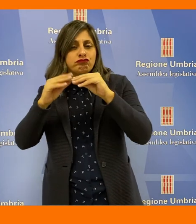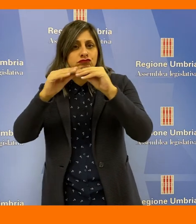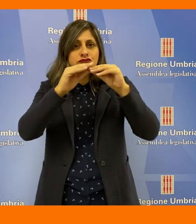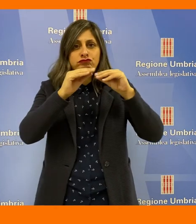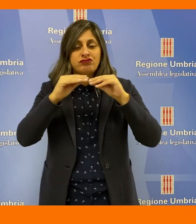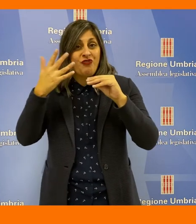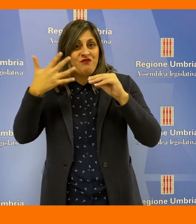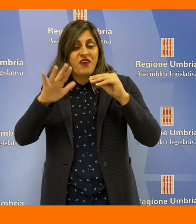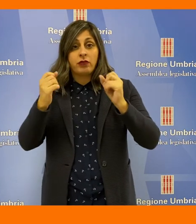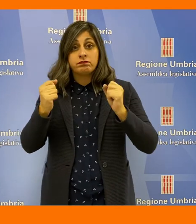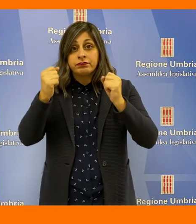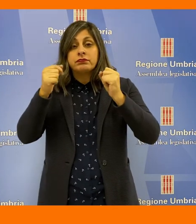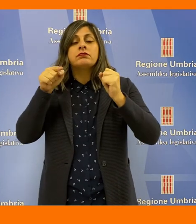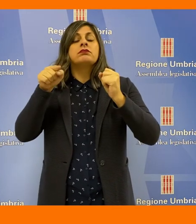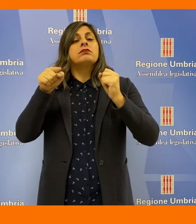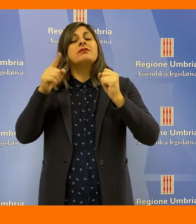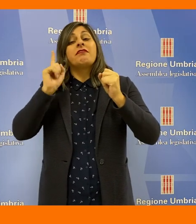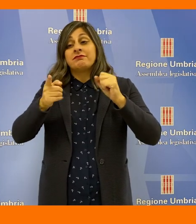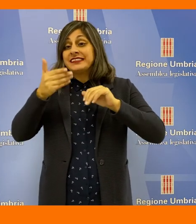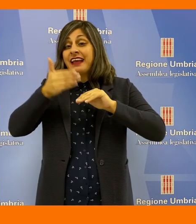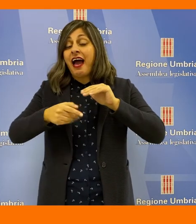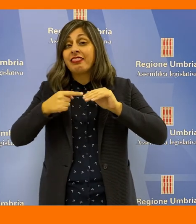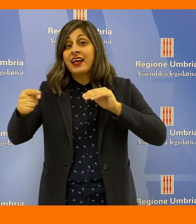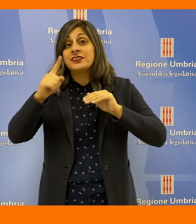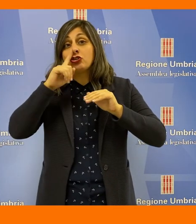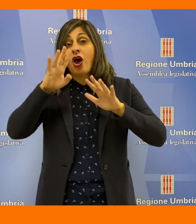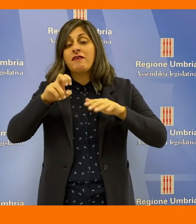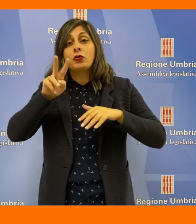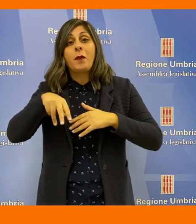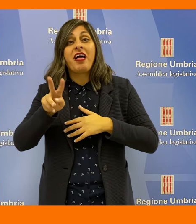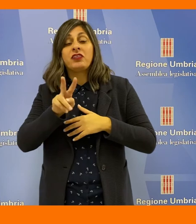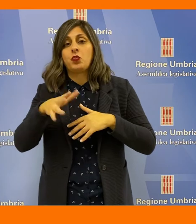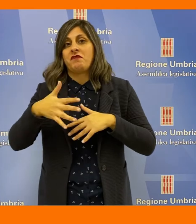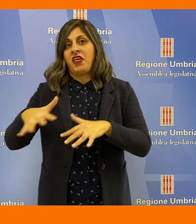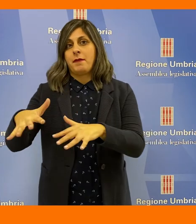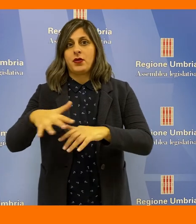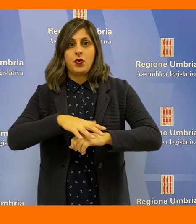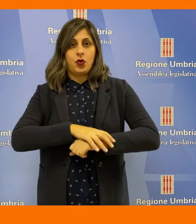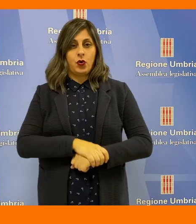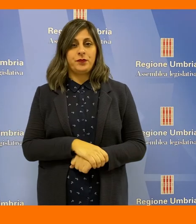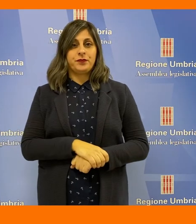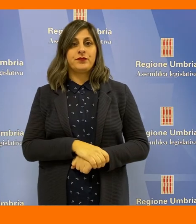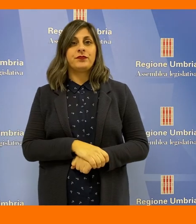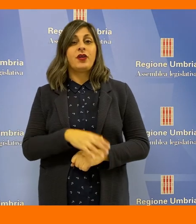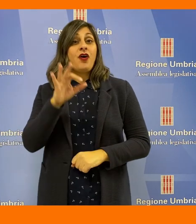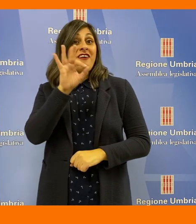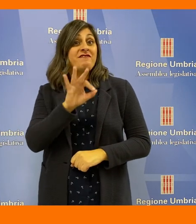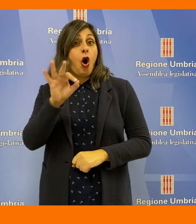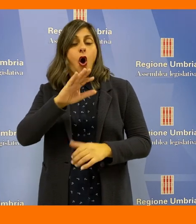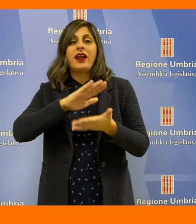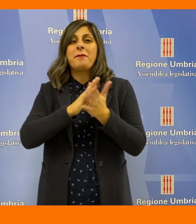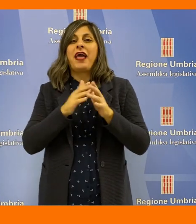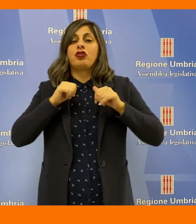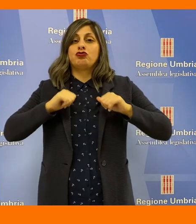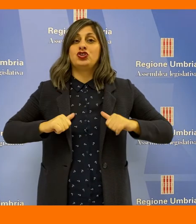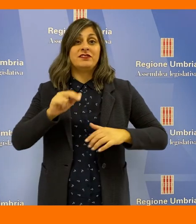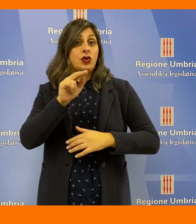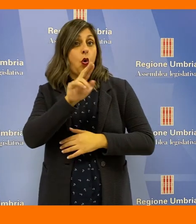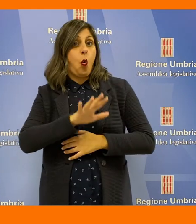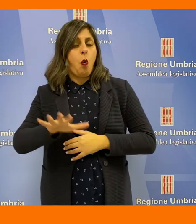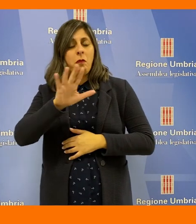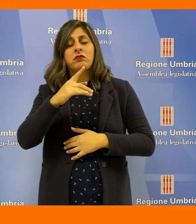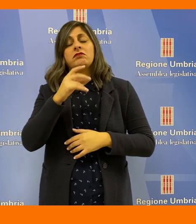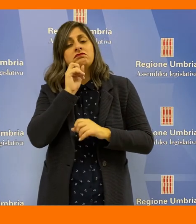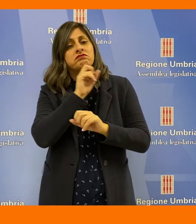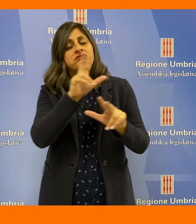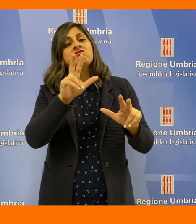effettuate opere di consolidamento vede avvicinarsi la scadenza del novembre 2022. Andrea Fora, patto civico per l'Umbria